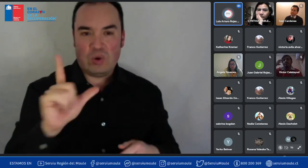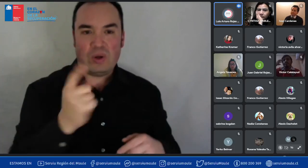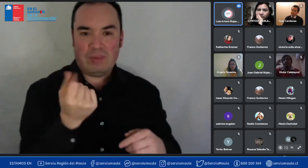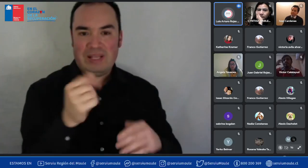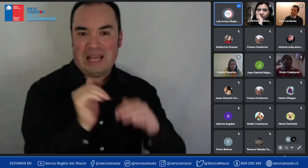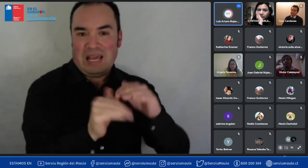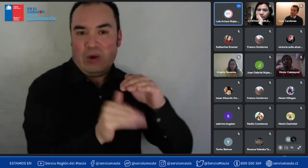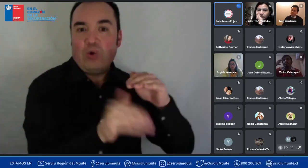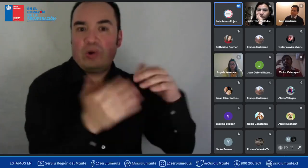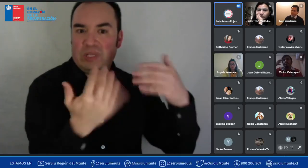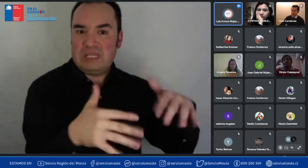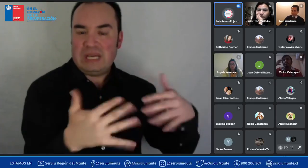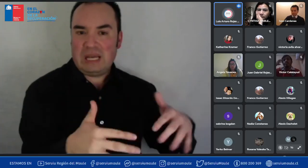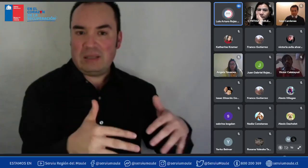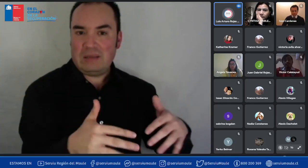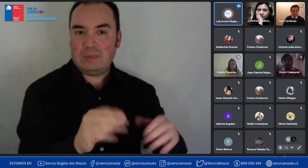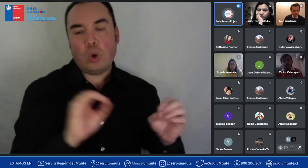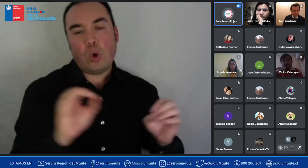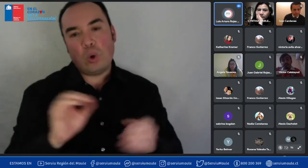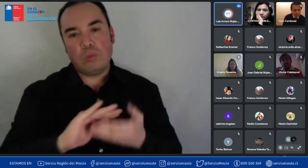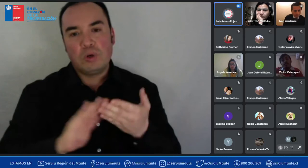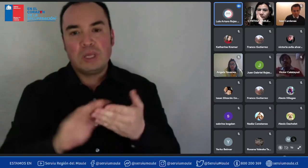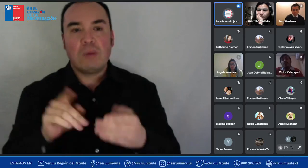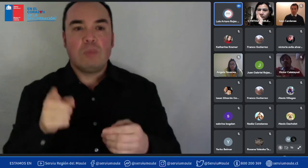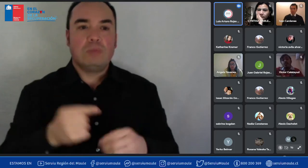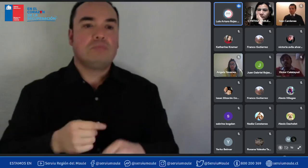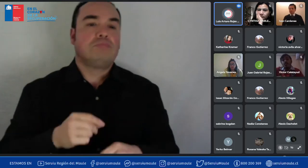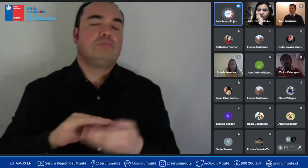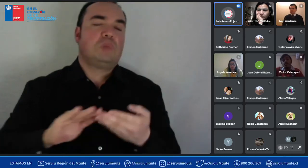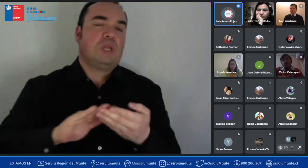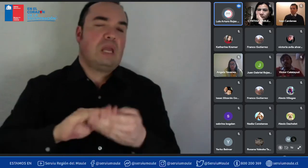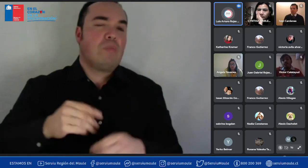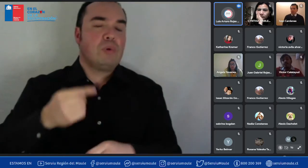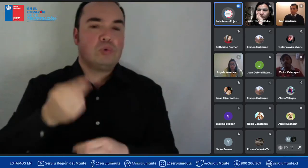el plazo para el ahorro sería el último día hábil del mes de agosto